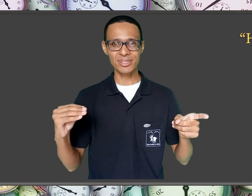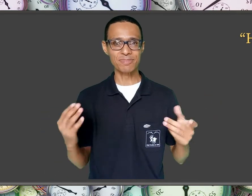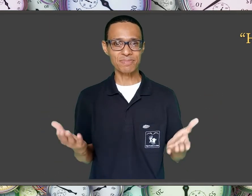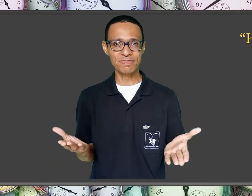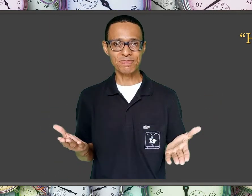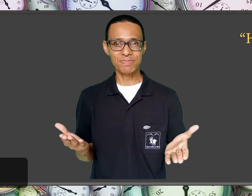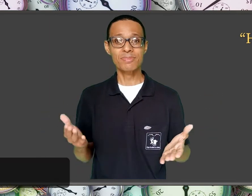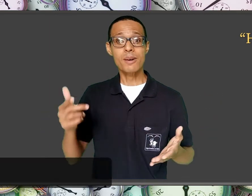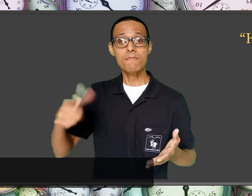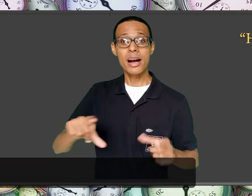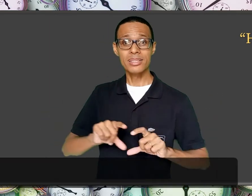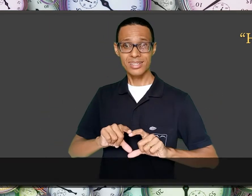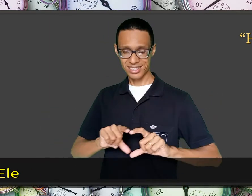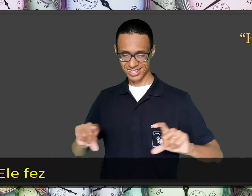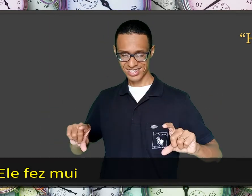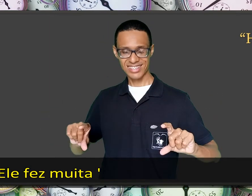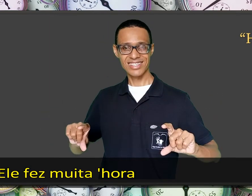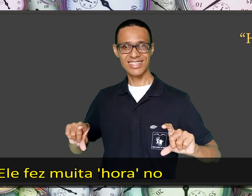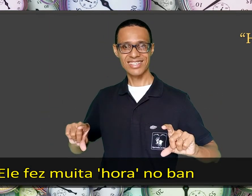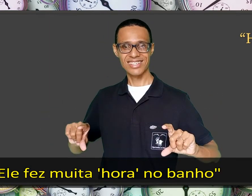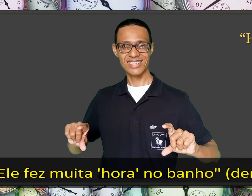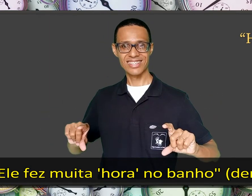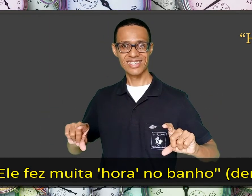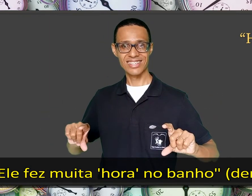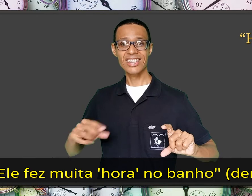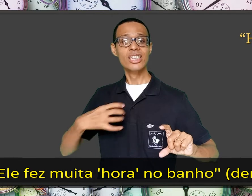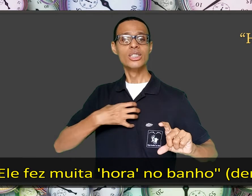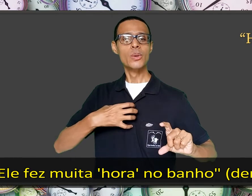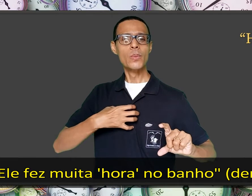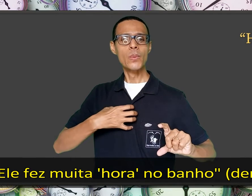Outra frase, no sentido de demorar.